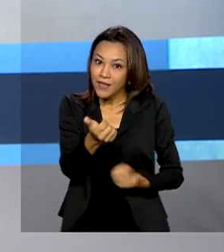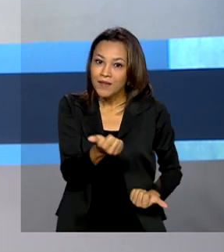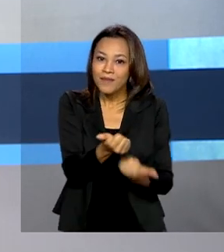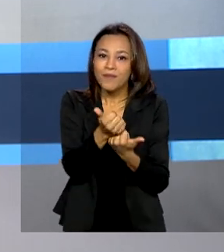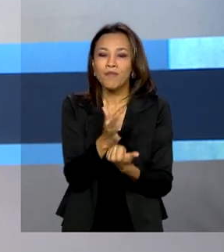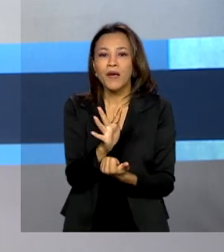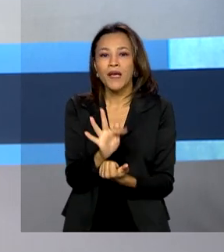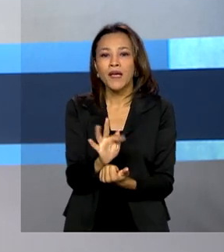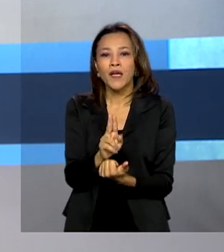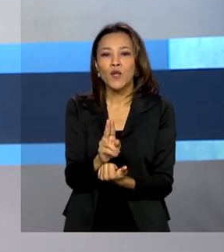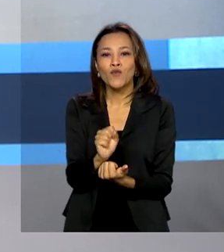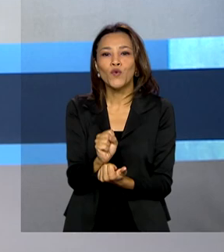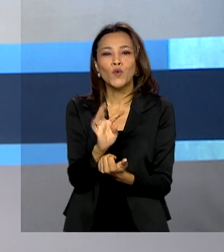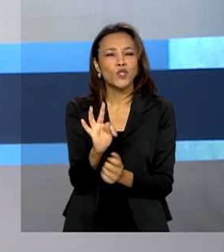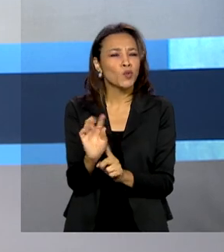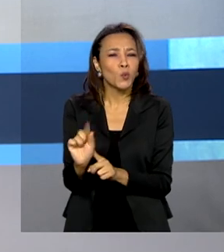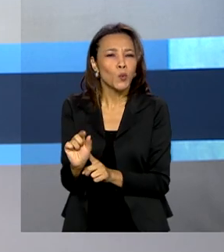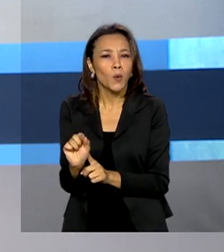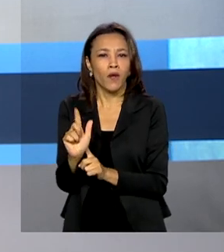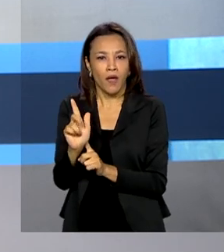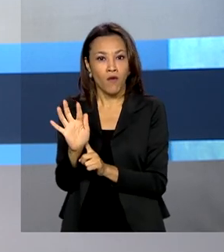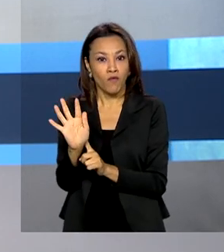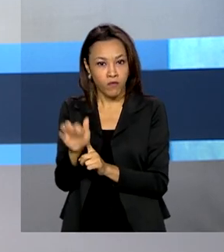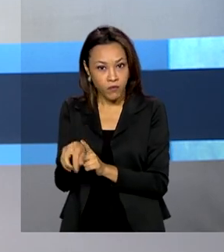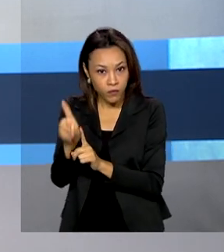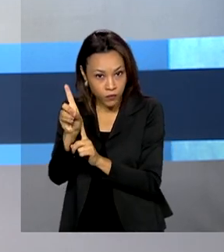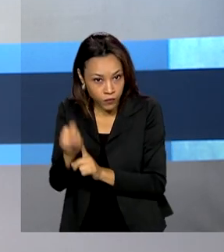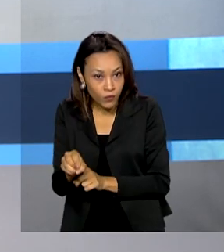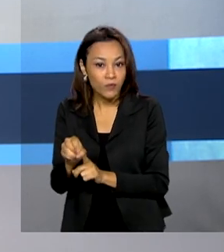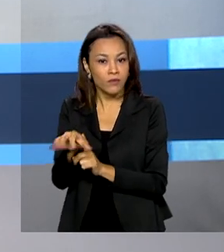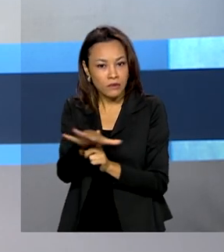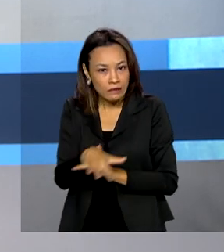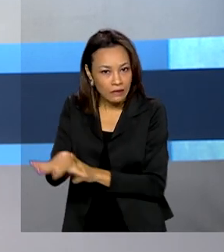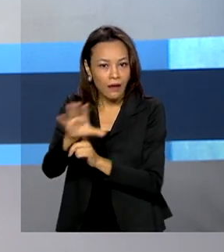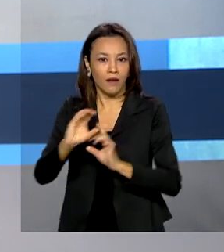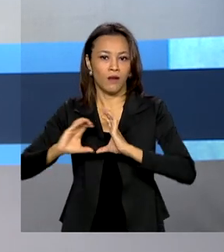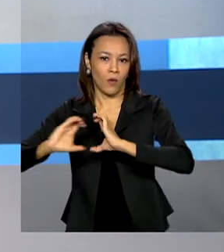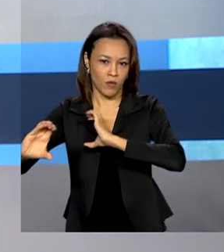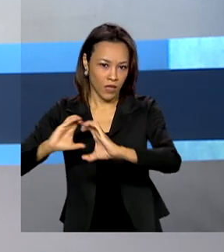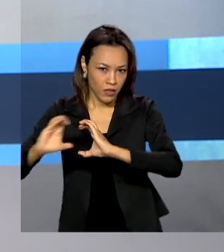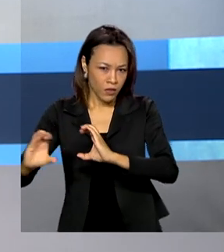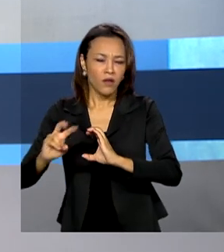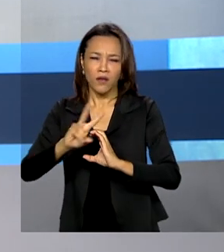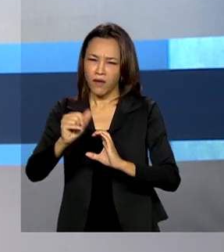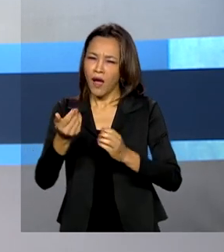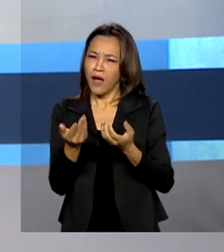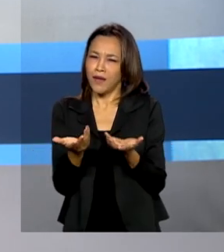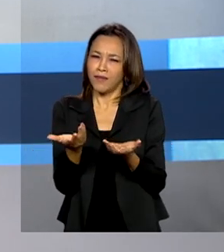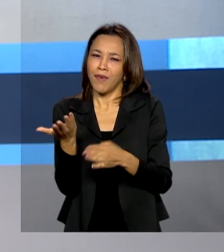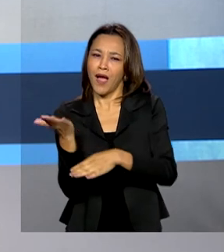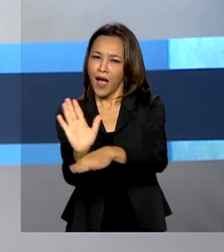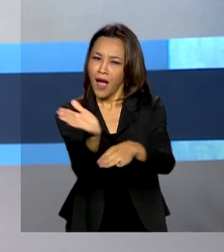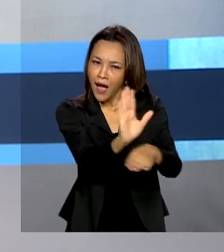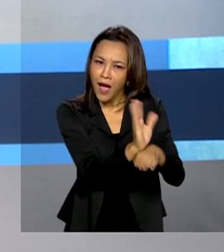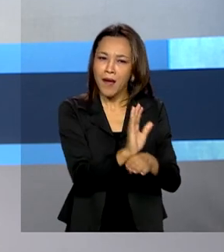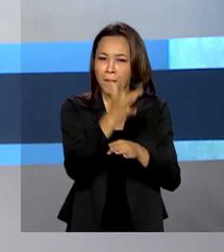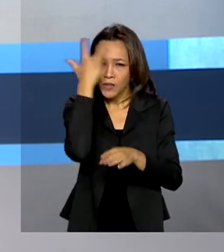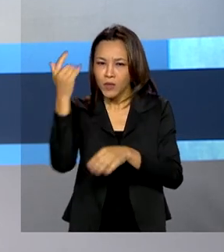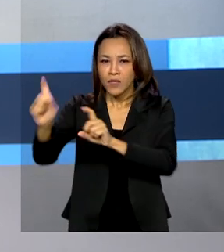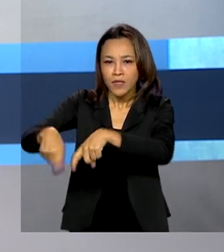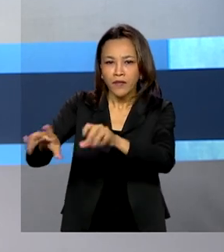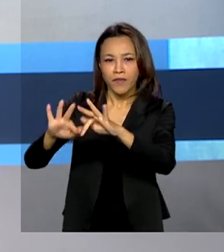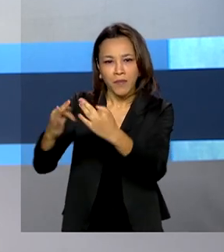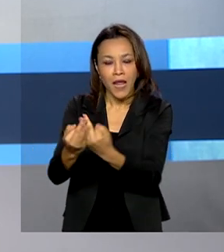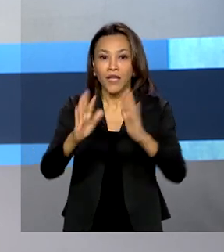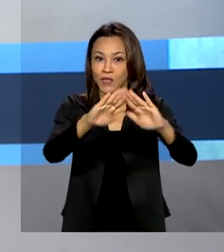FUSTE, o Fundo de Universalização dos Serviços de Telecomunicações, e deve beneficiar agricultores familiares,